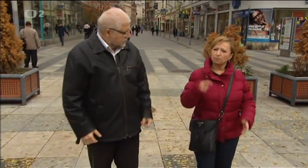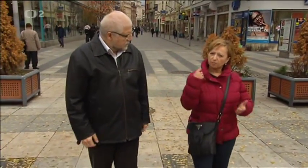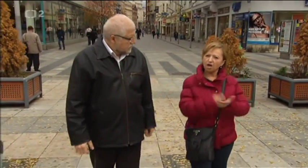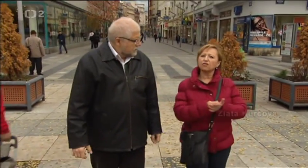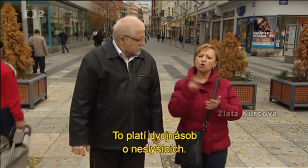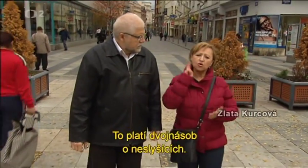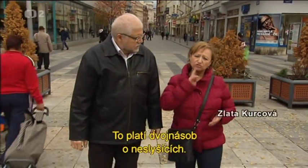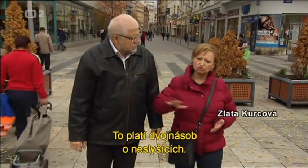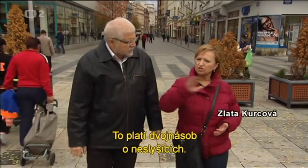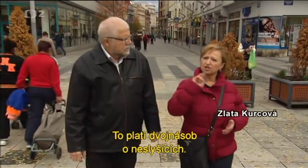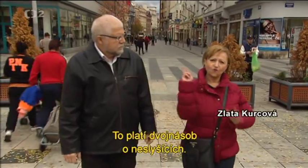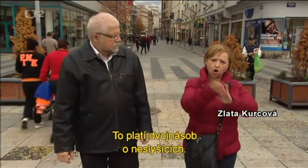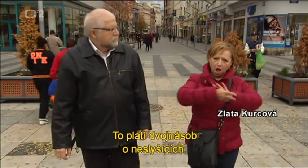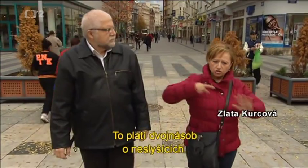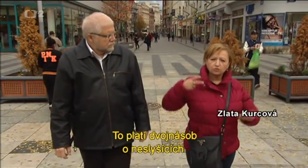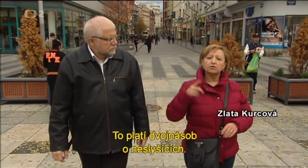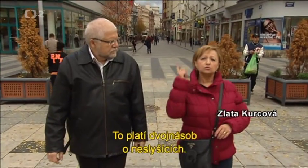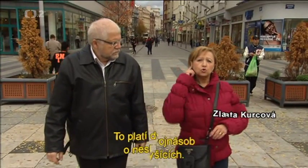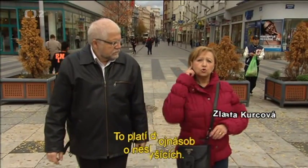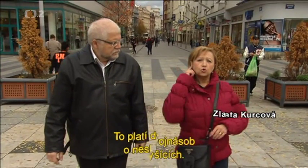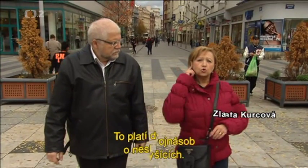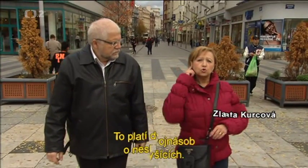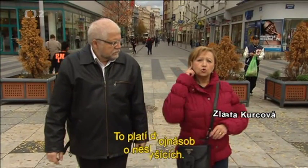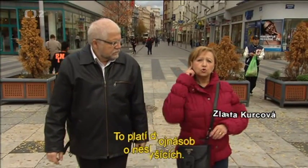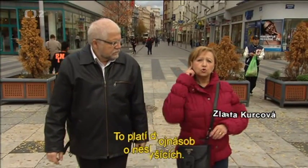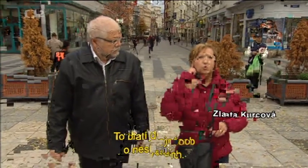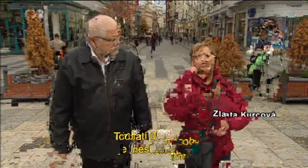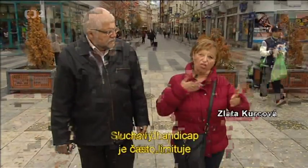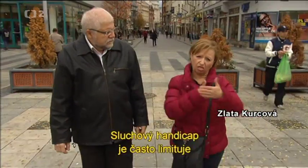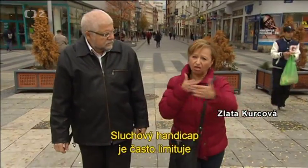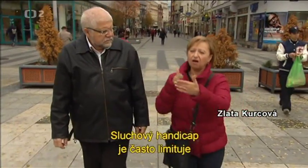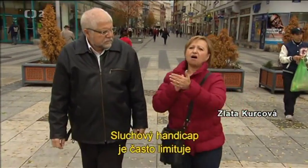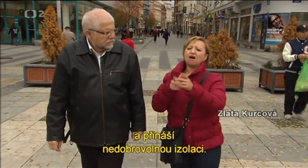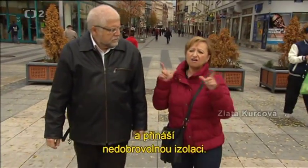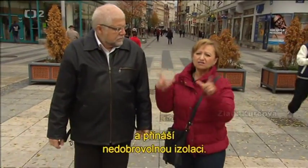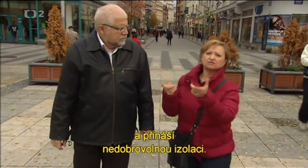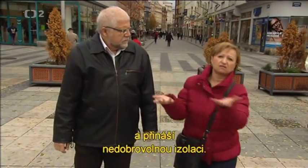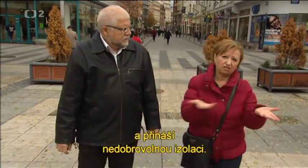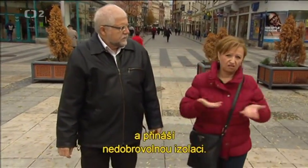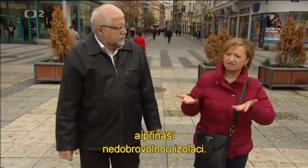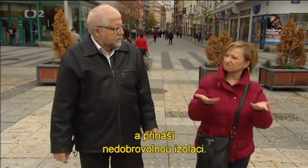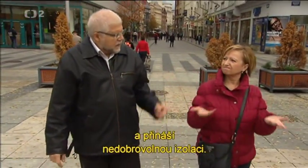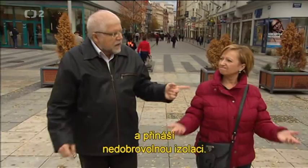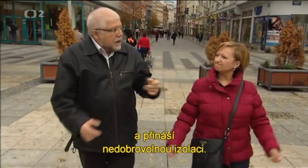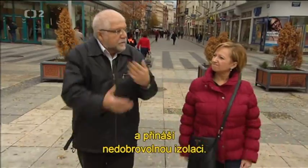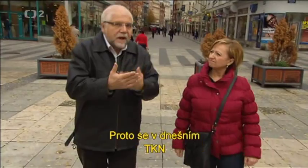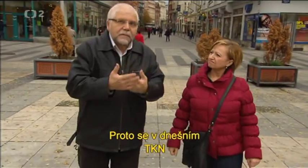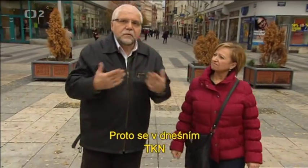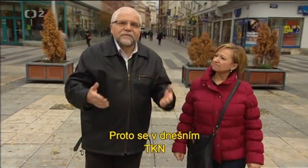...to platí dvojnásob o neslyšící... ...často limituje a přináší nedobrovolnou izolaci. Proto se v